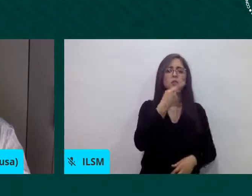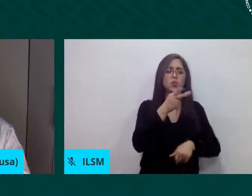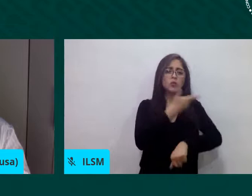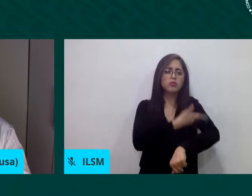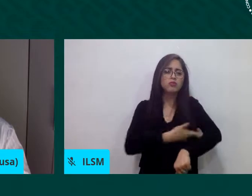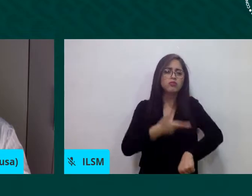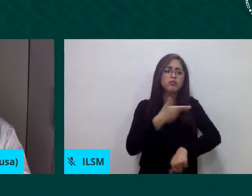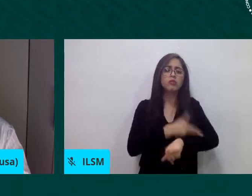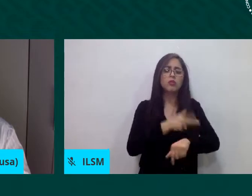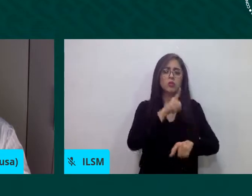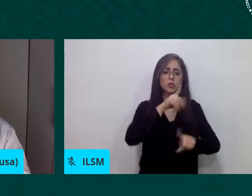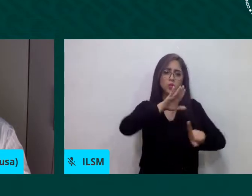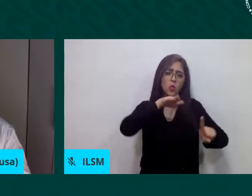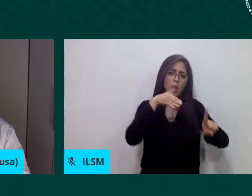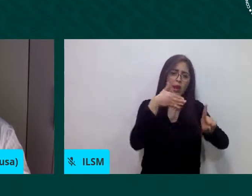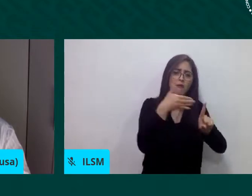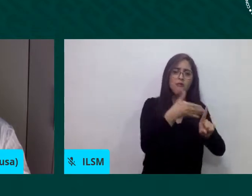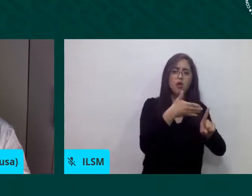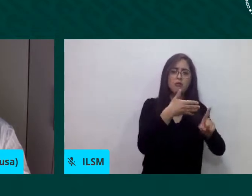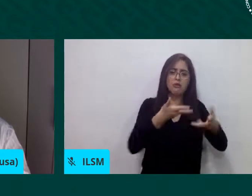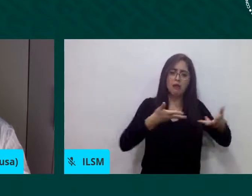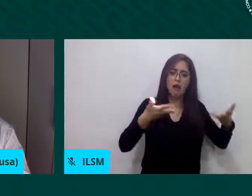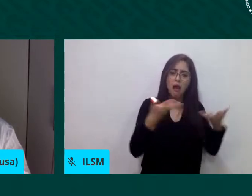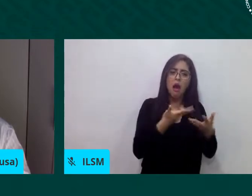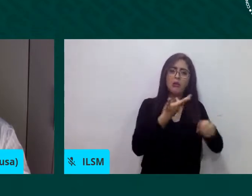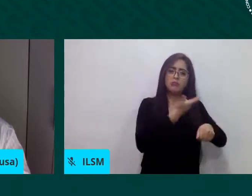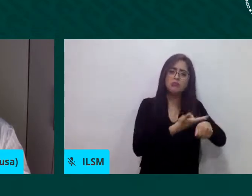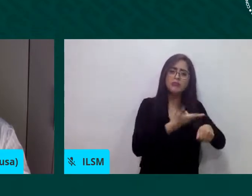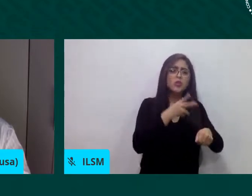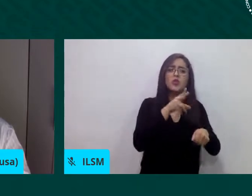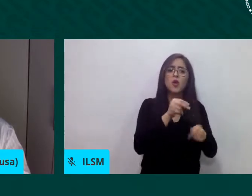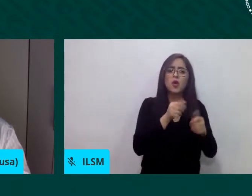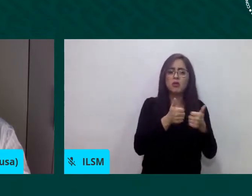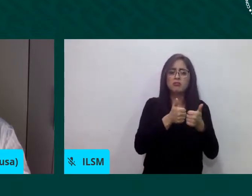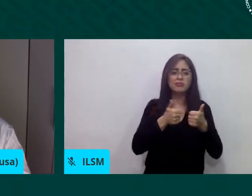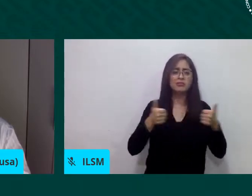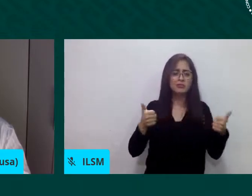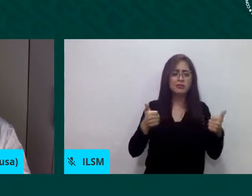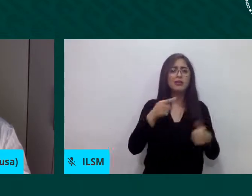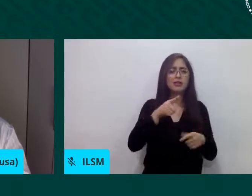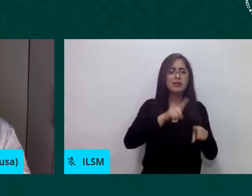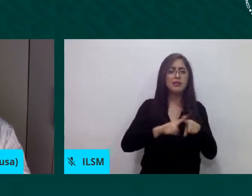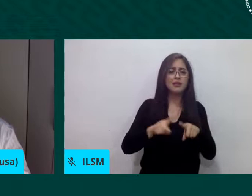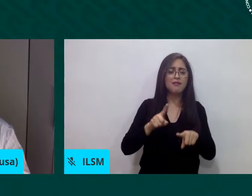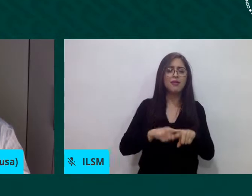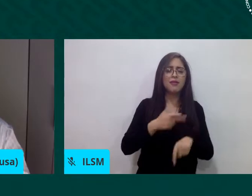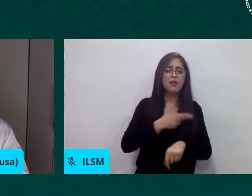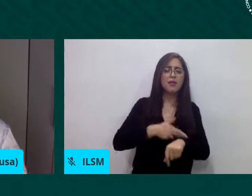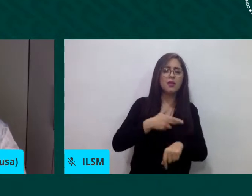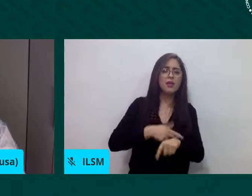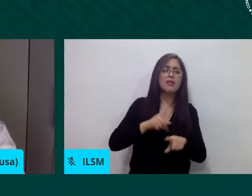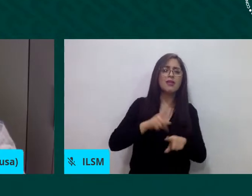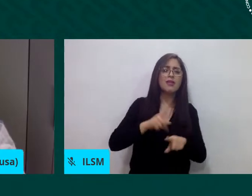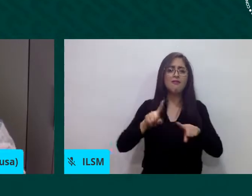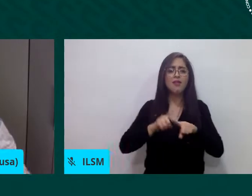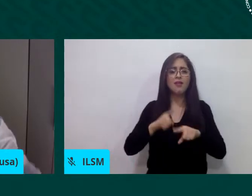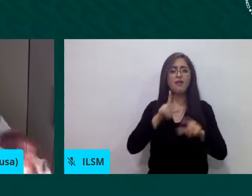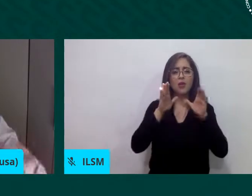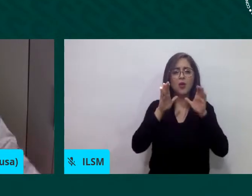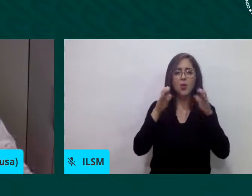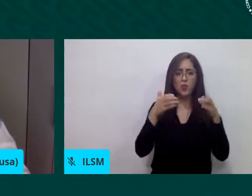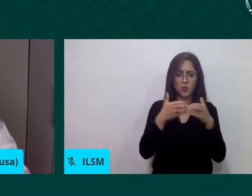que tenga en cuenta las consecuencias y las repercusiones en las comunidades locales, aún más complejas por